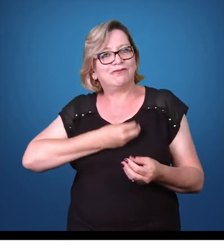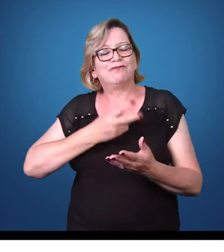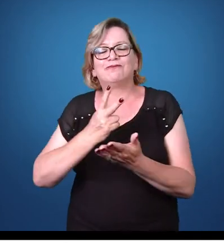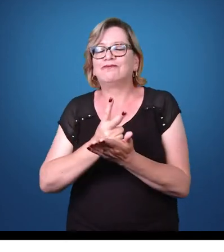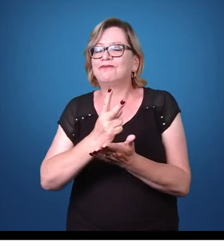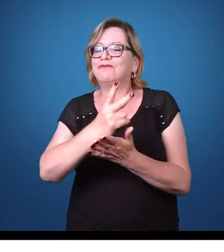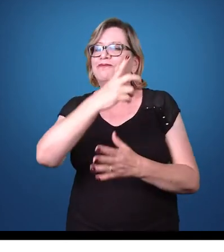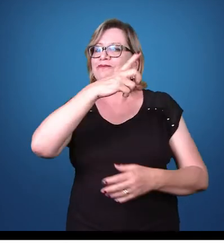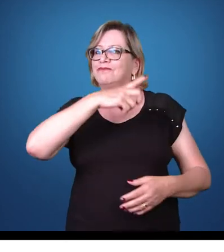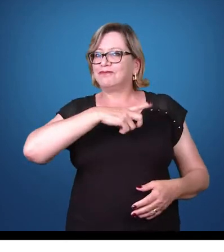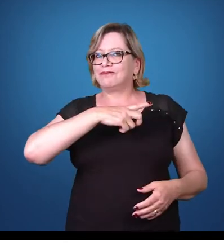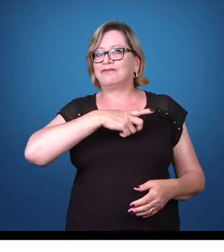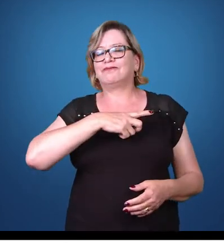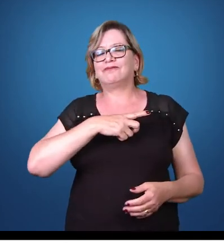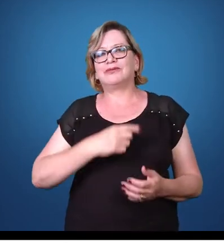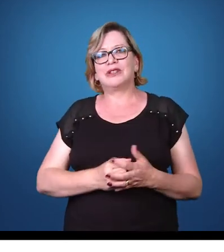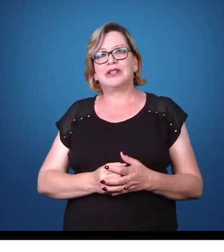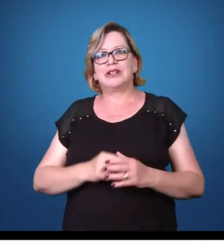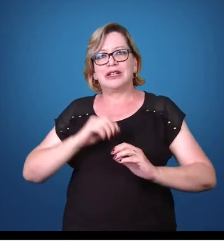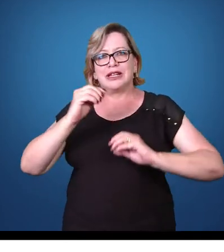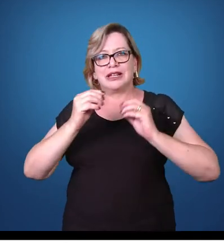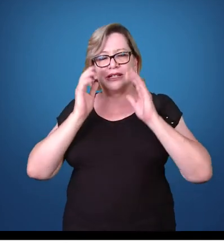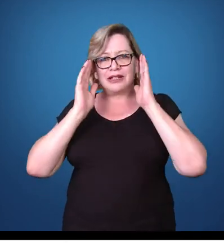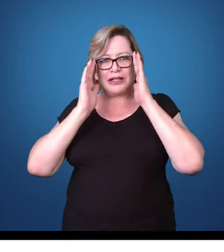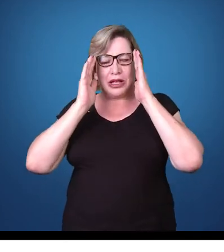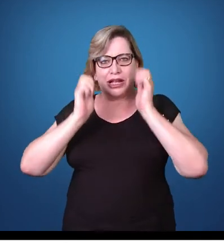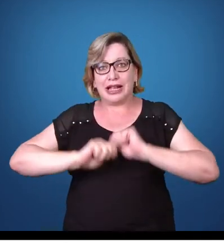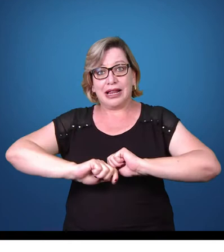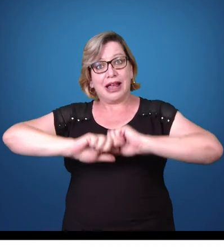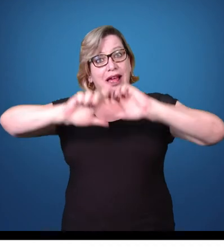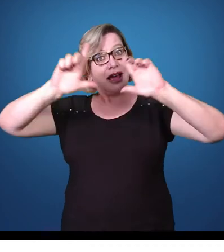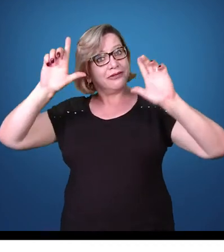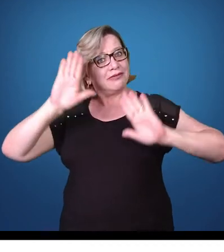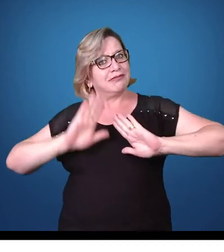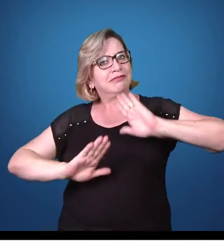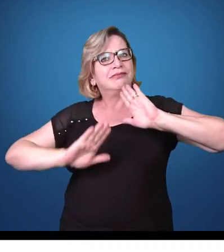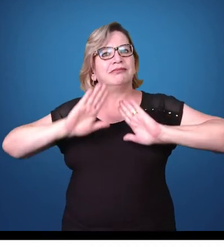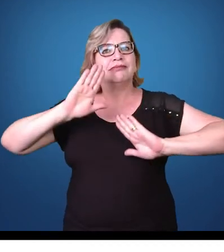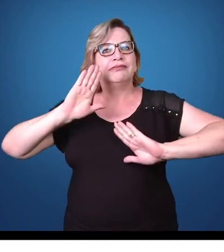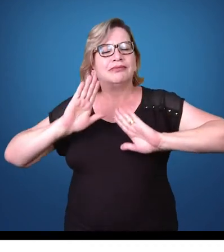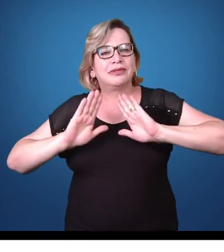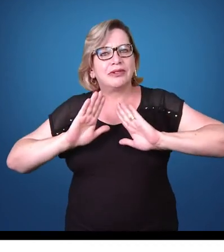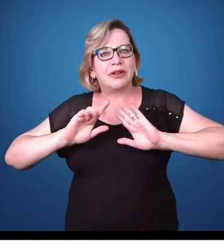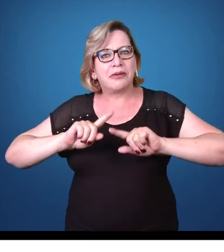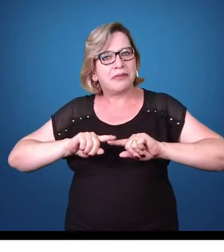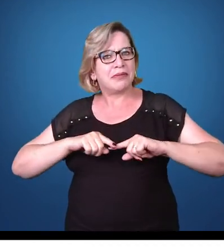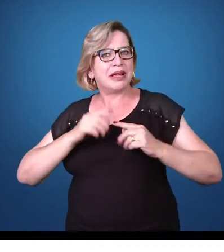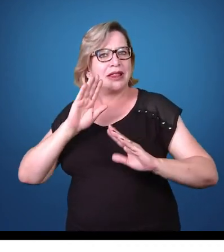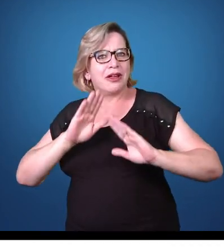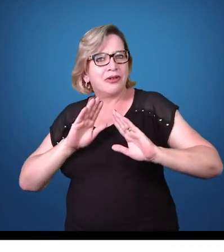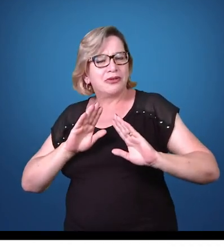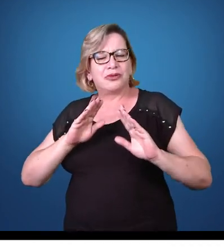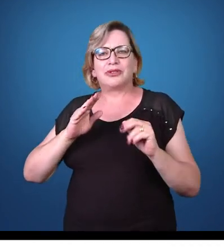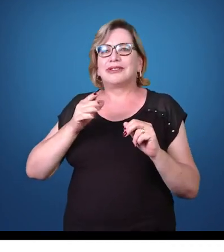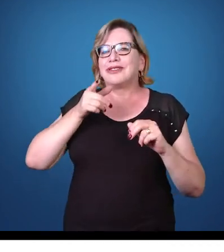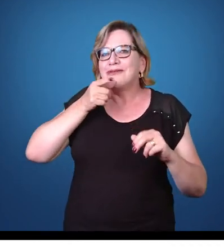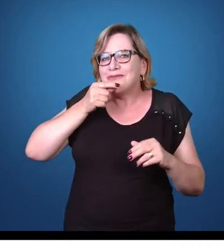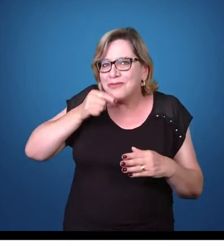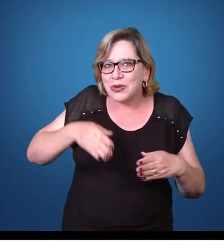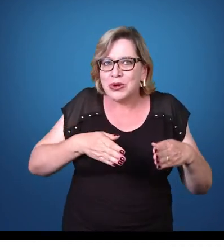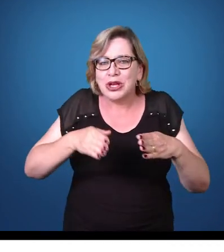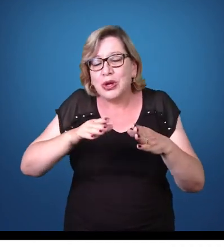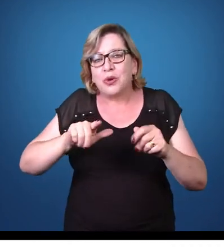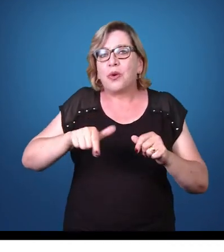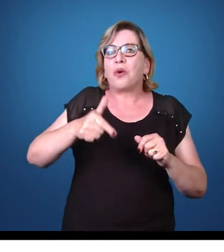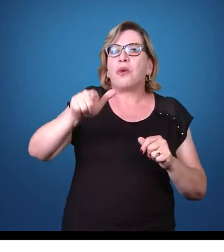estar presentes, esses protozoários. Obviamente que dependem da espécie, mas alguns são mais exclusivos de água doce, outros de